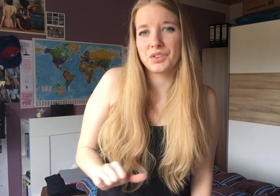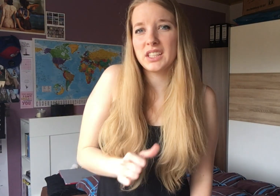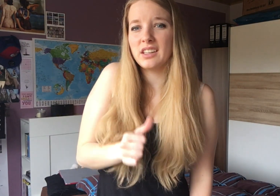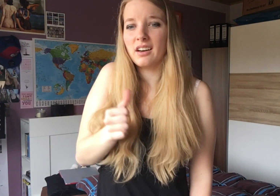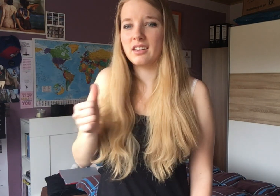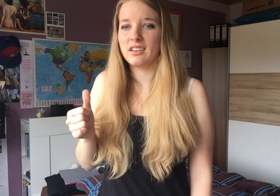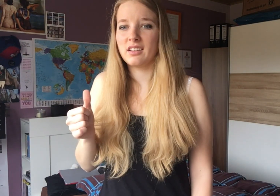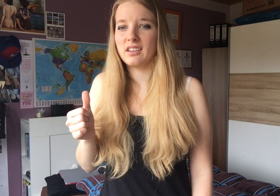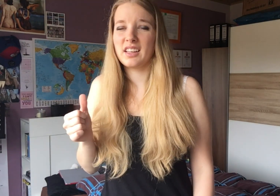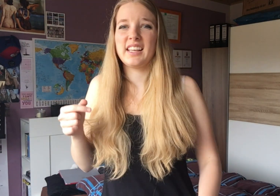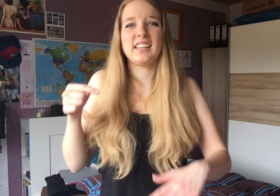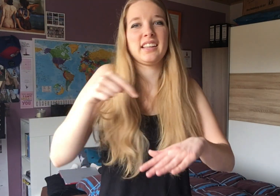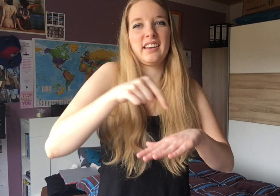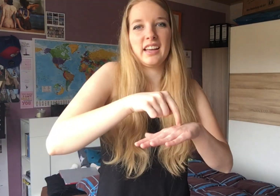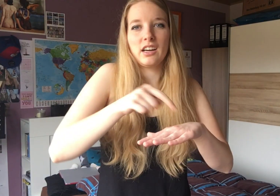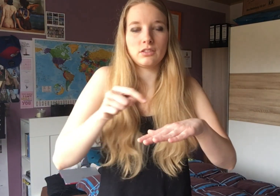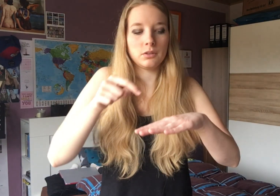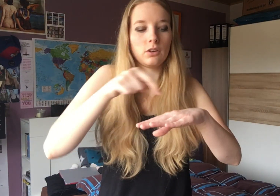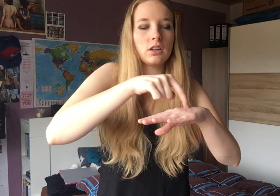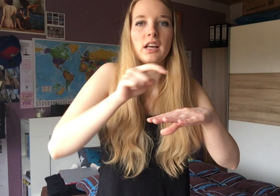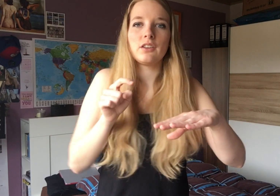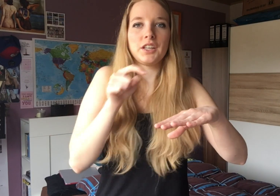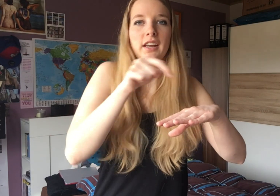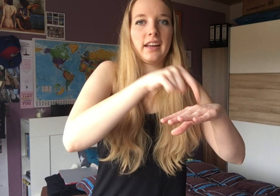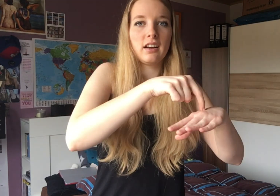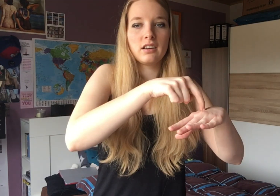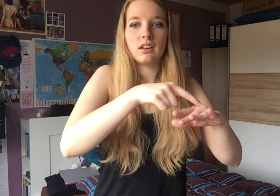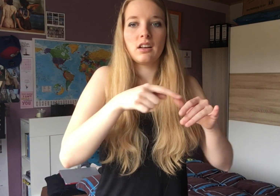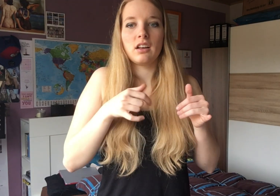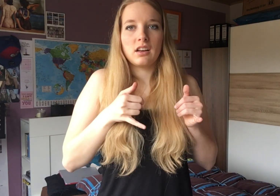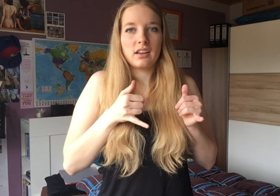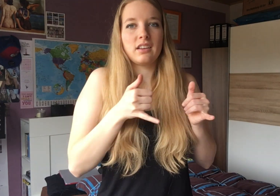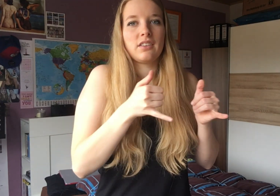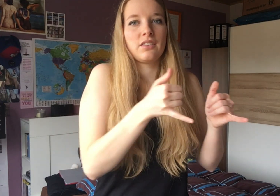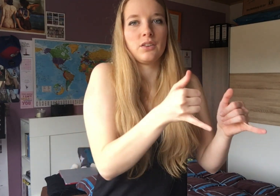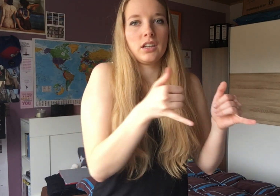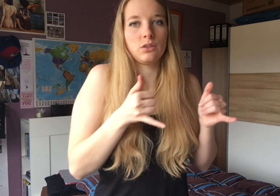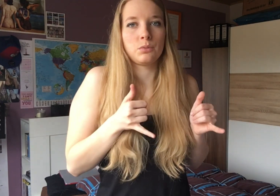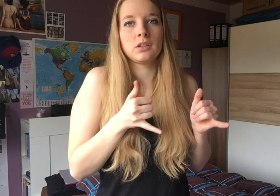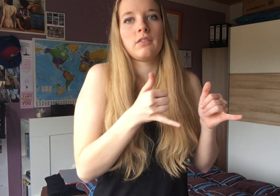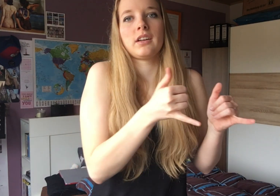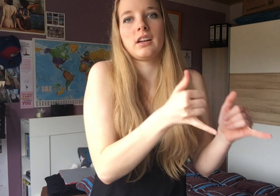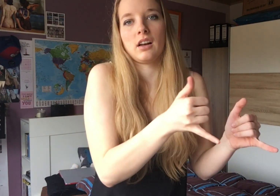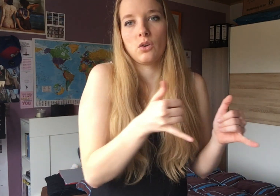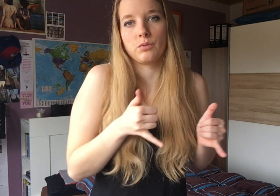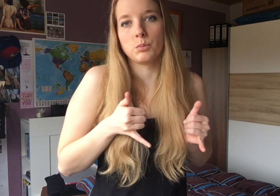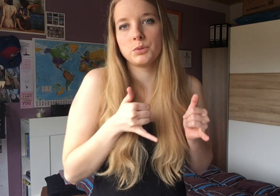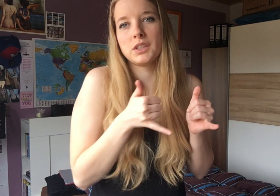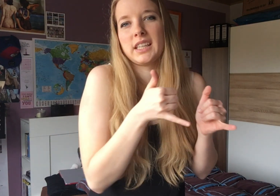wieder hierher, also in den Ort, also hierher verirrt? Wann du wieder